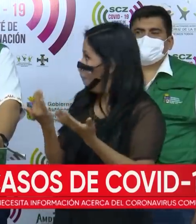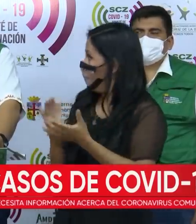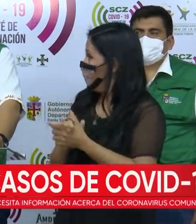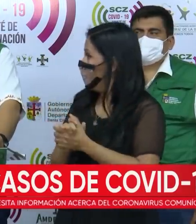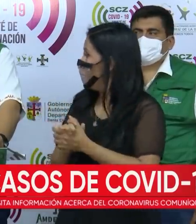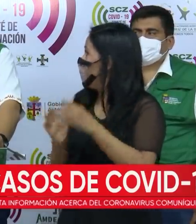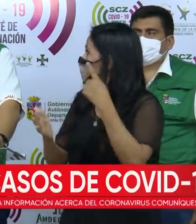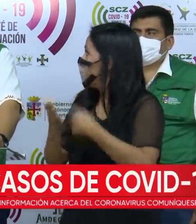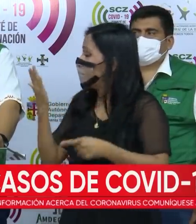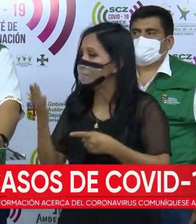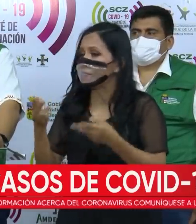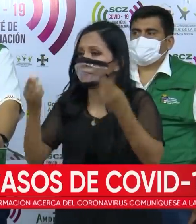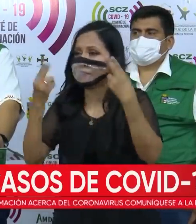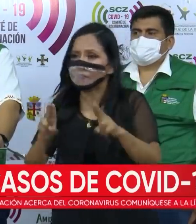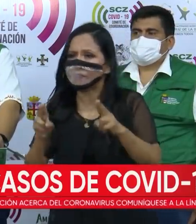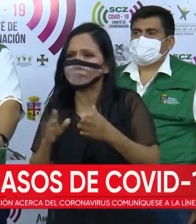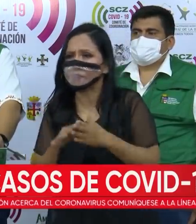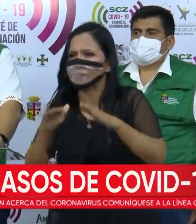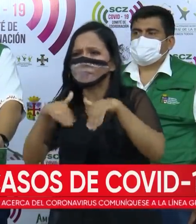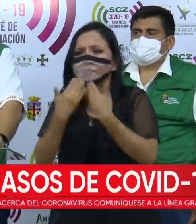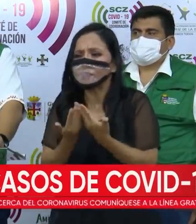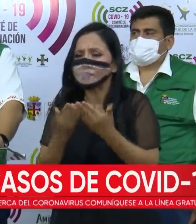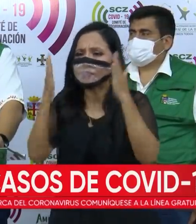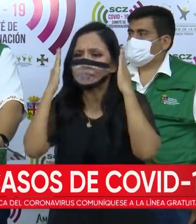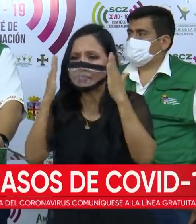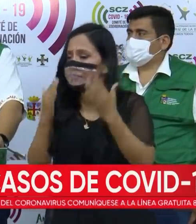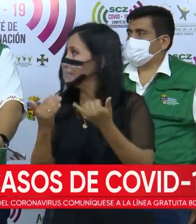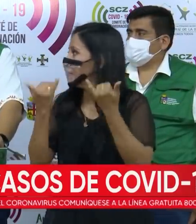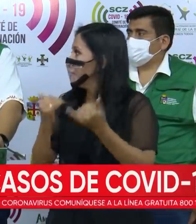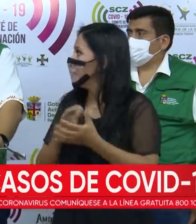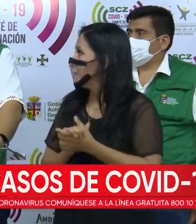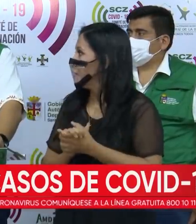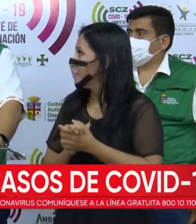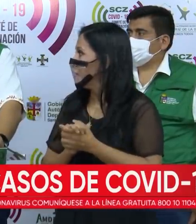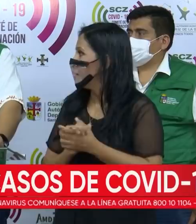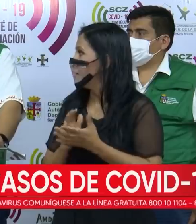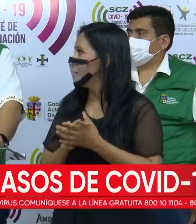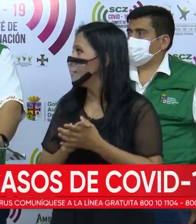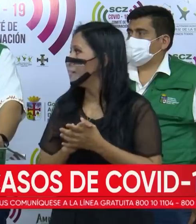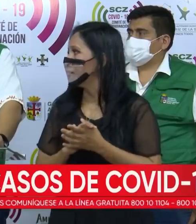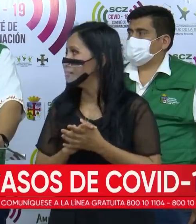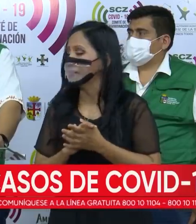¿qué es lo que sucede? ¿Cómo se atiende en estos momentos a las personas?